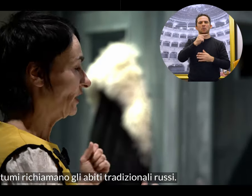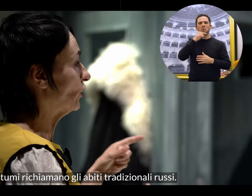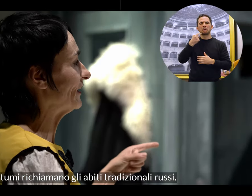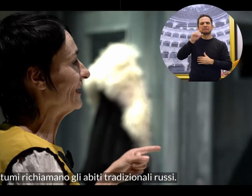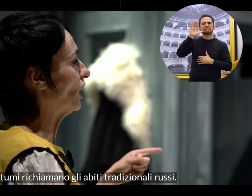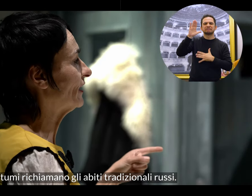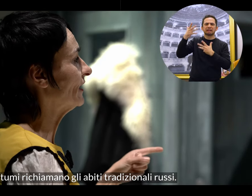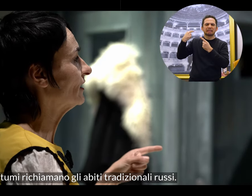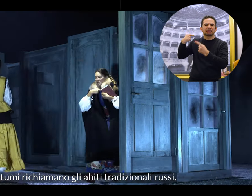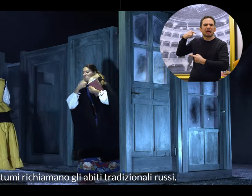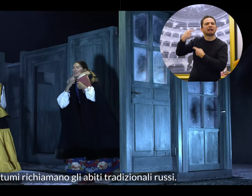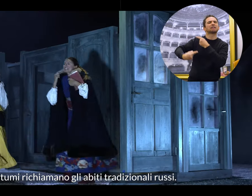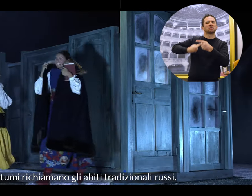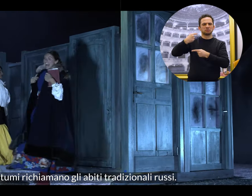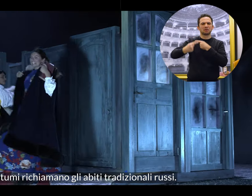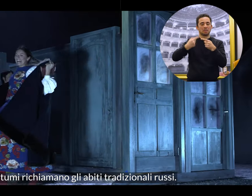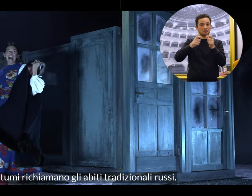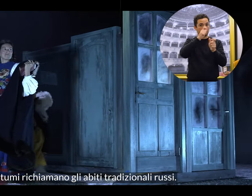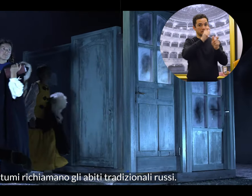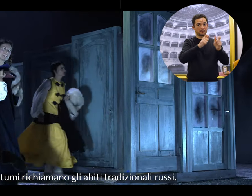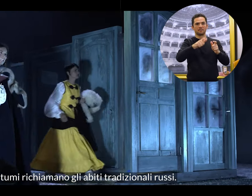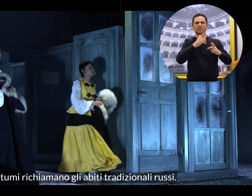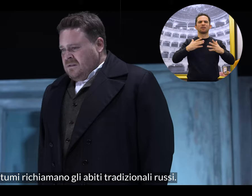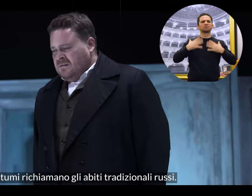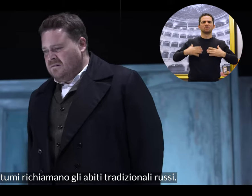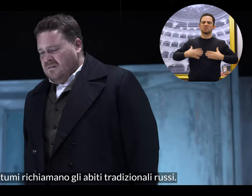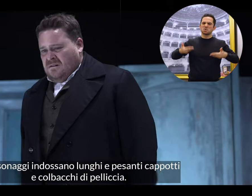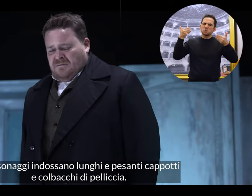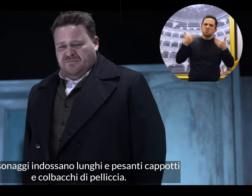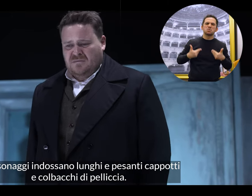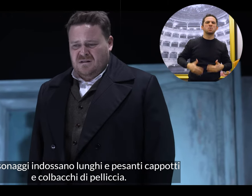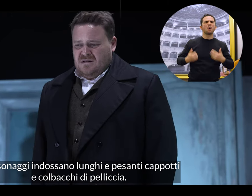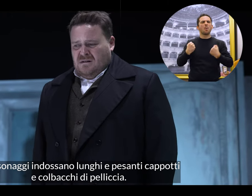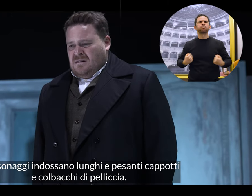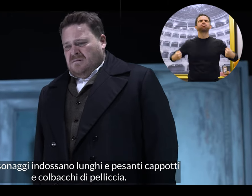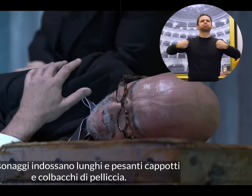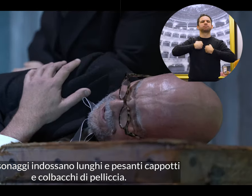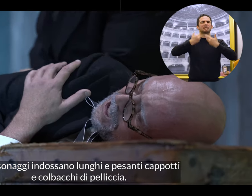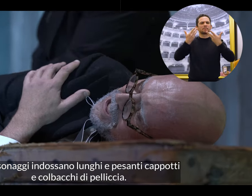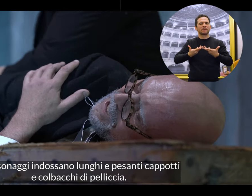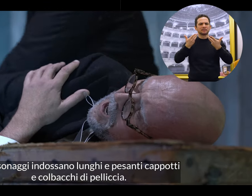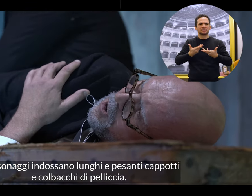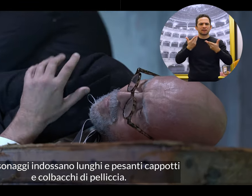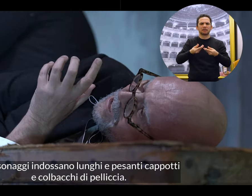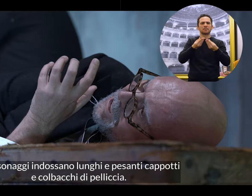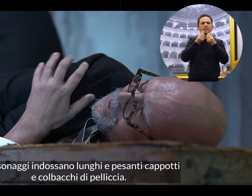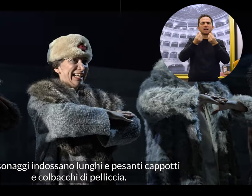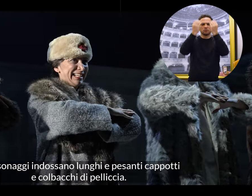I costumi richiamano gli abiti tradizionali russi. I personaggi indossano lunghi e pesanti cappotti